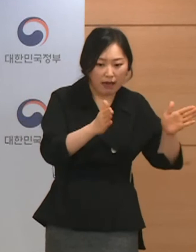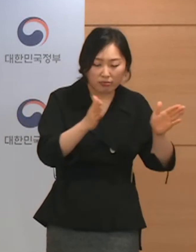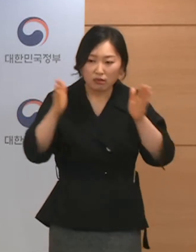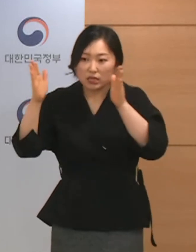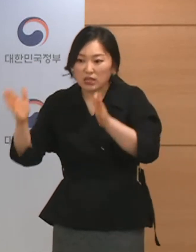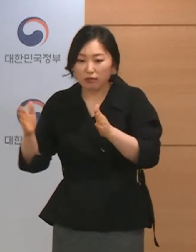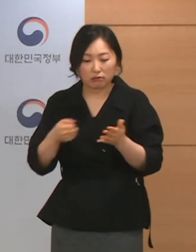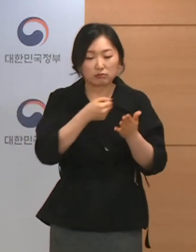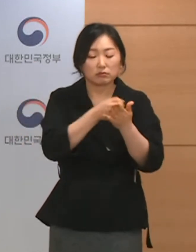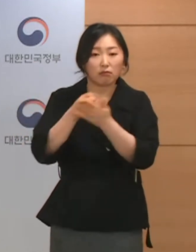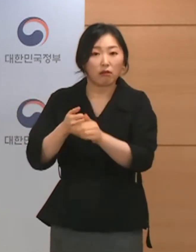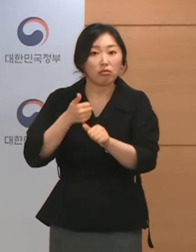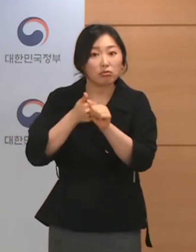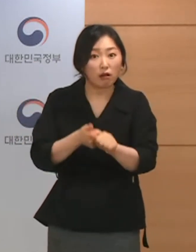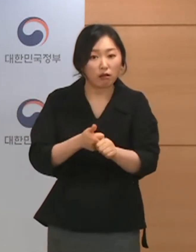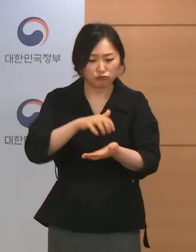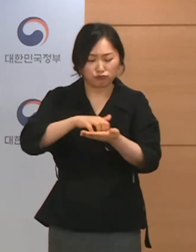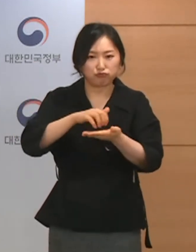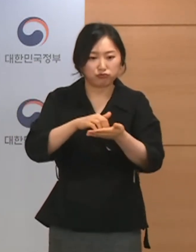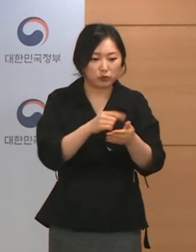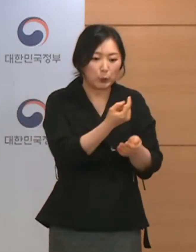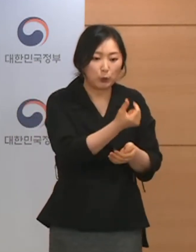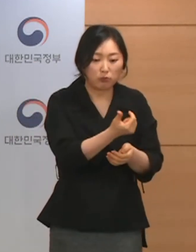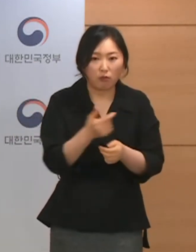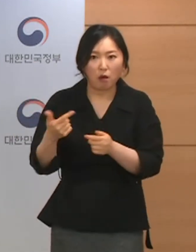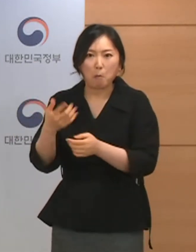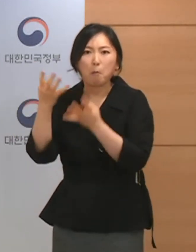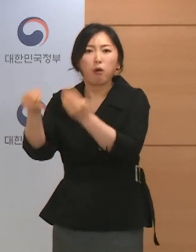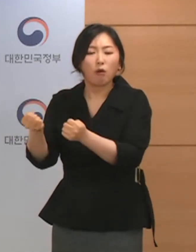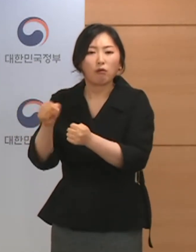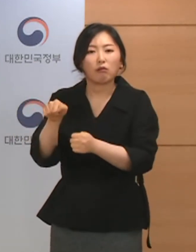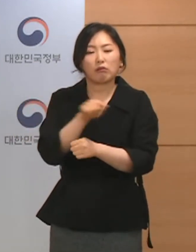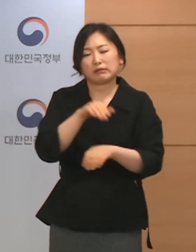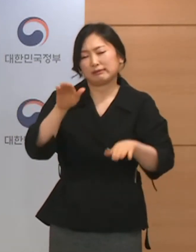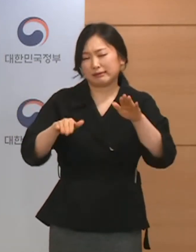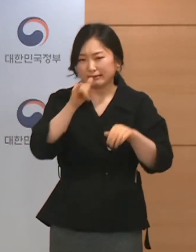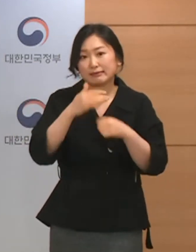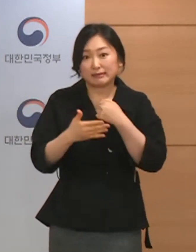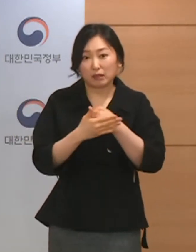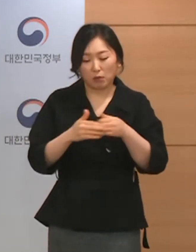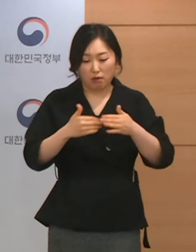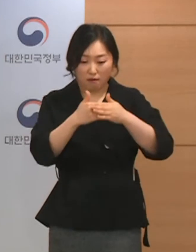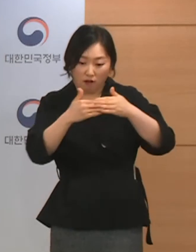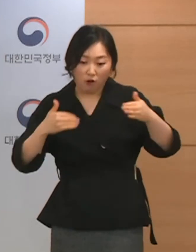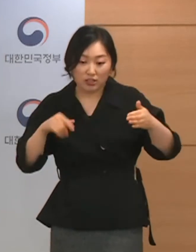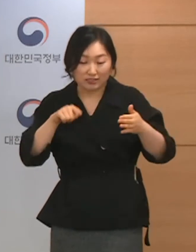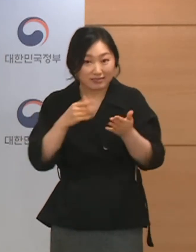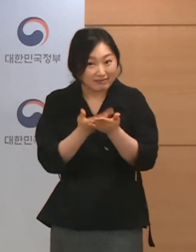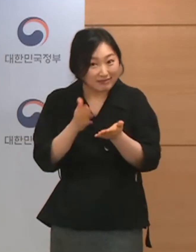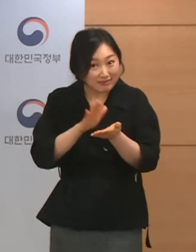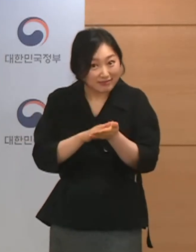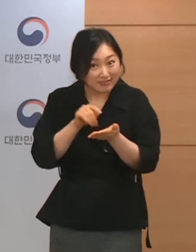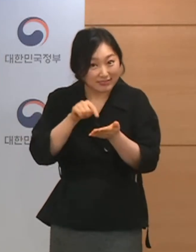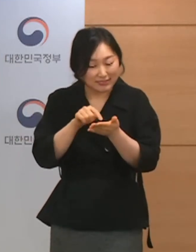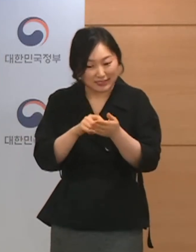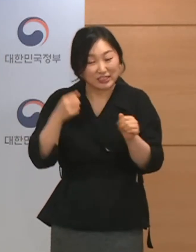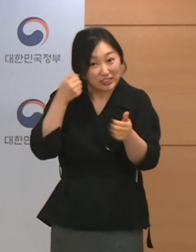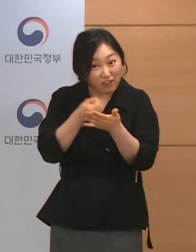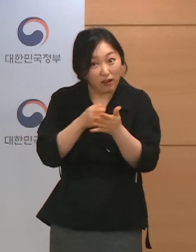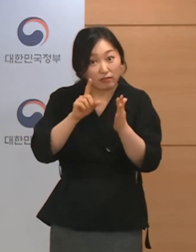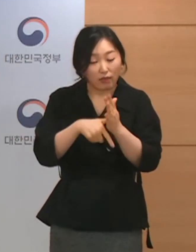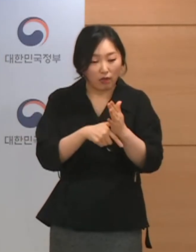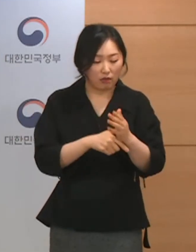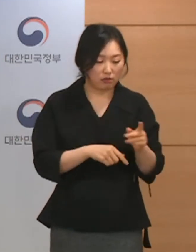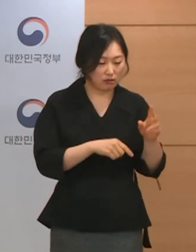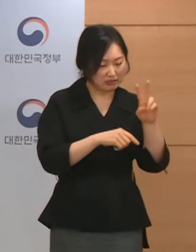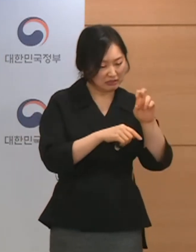설정하느냐에 따라 숫자에 대한 차이가 큽니다. 거리 두기를 정하는 데는 20에서 26일 수치를 근거로 한